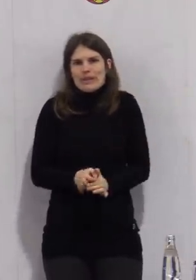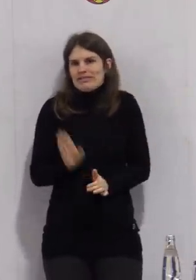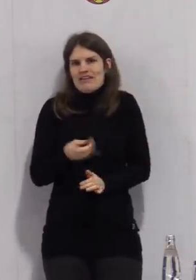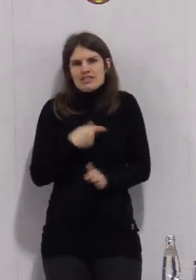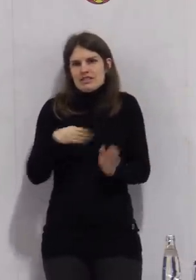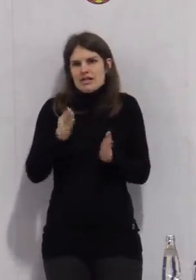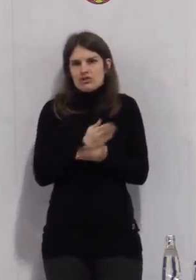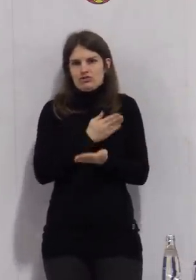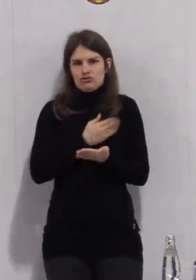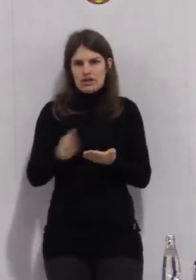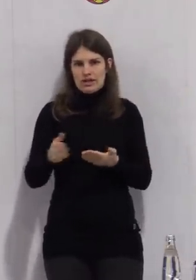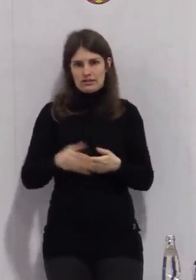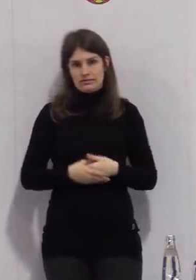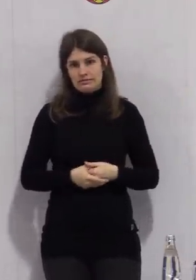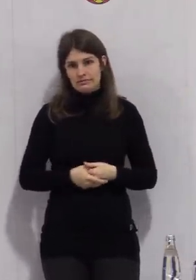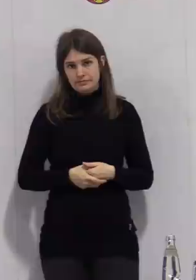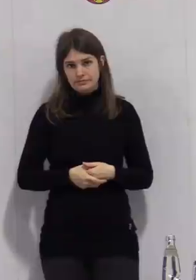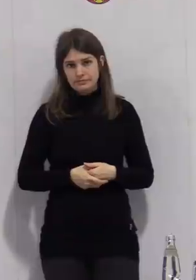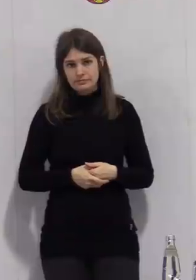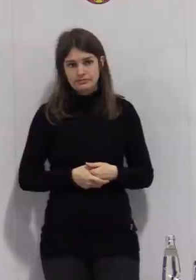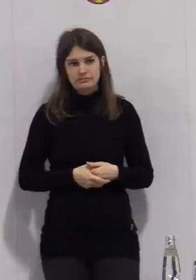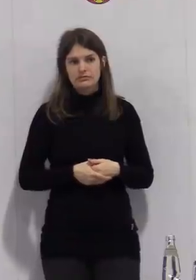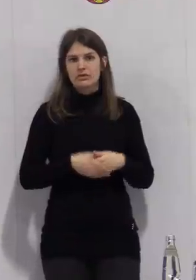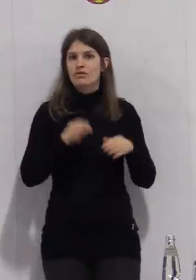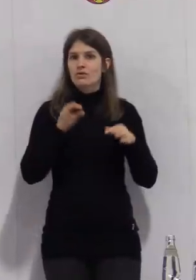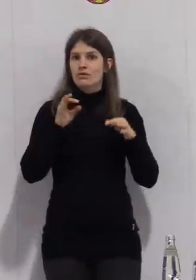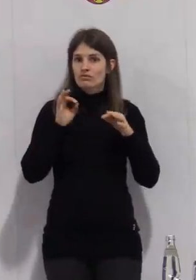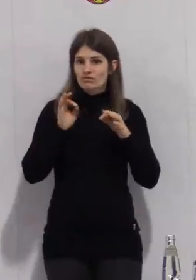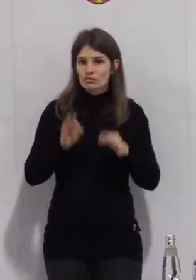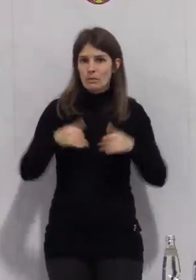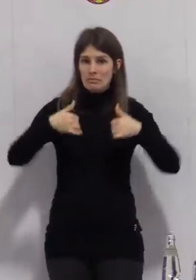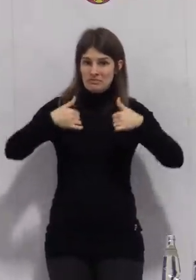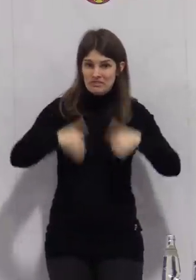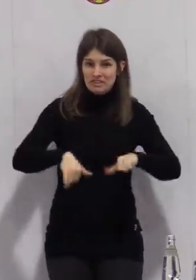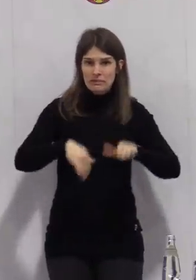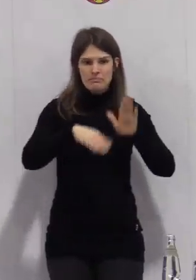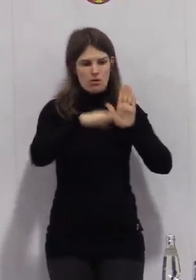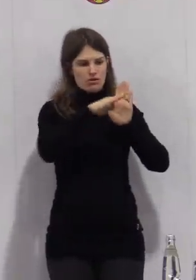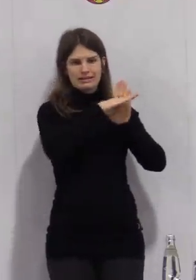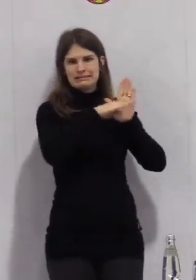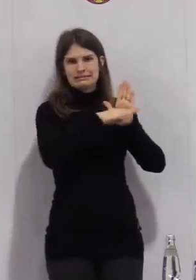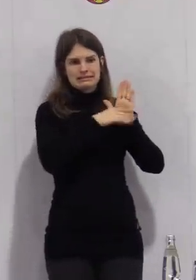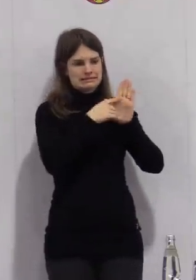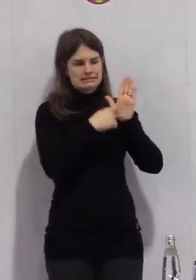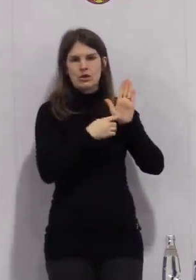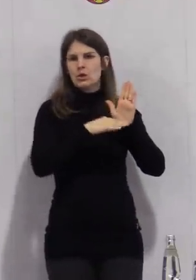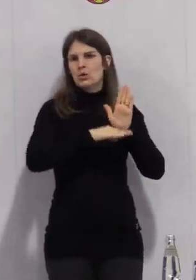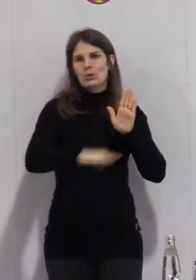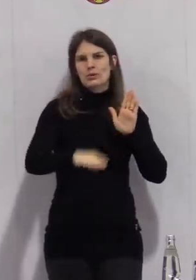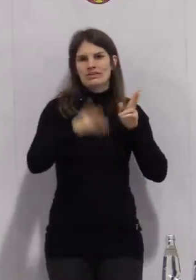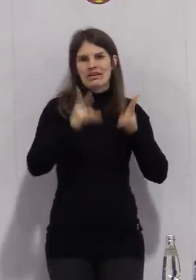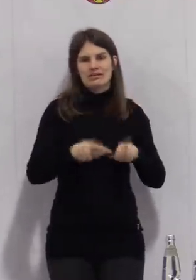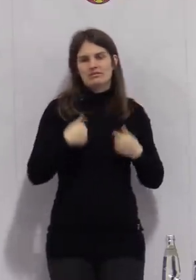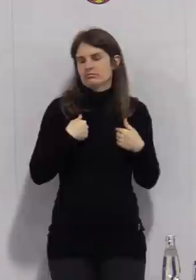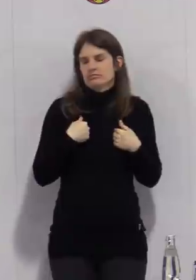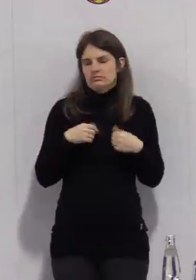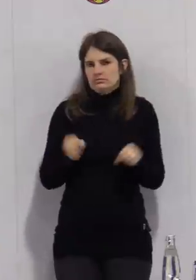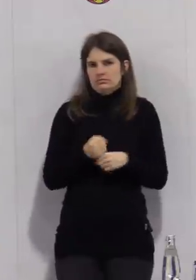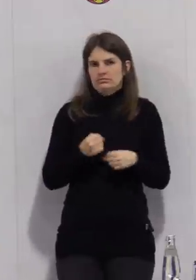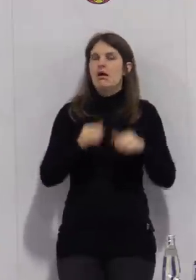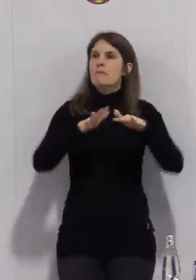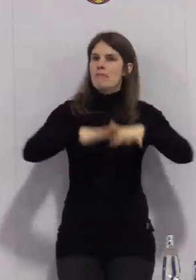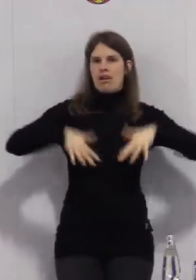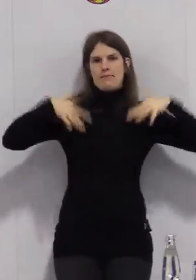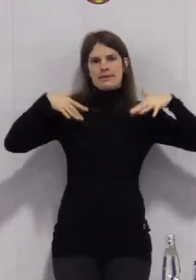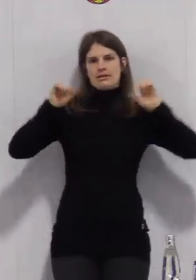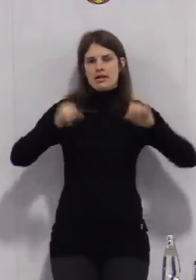einer massiven gesetzlichen Regelung, die ja auch in Grundrechte erheblich eingreift. Das kann nur ein Parlament